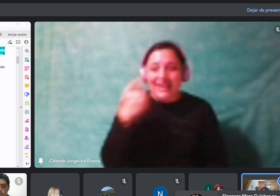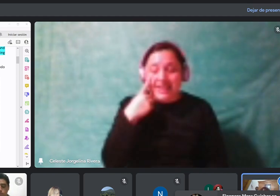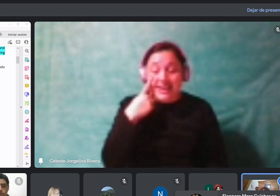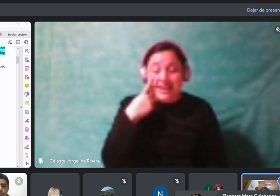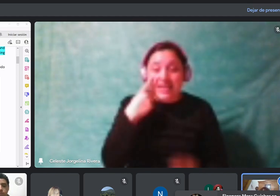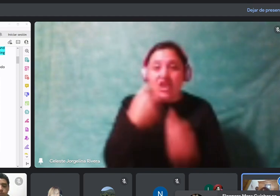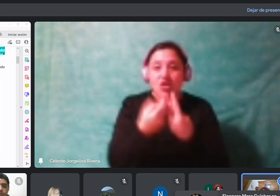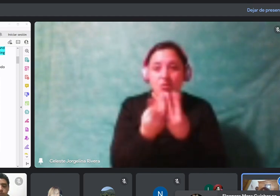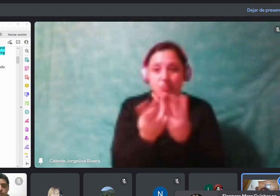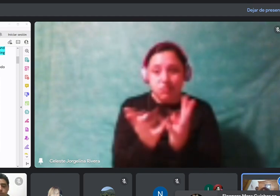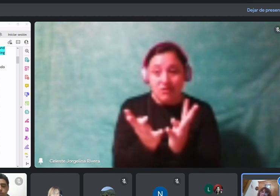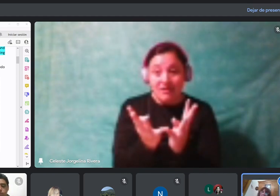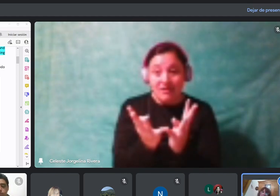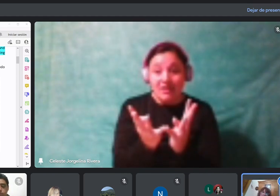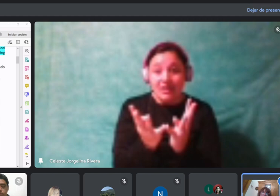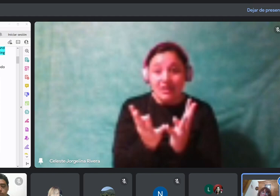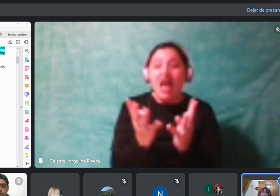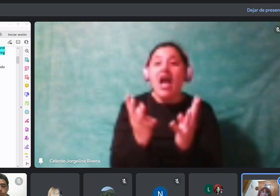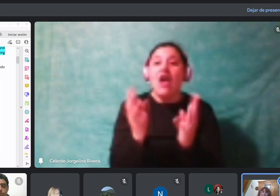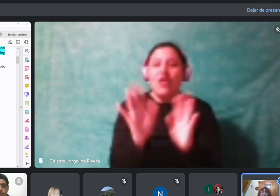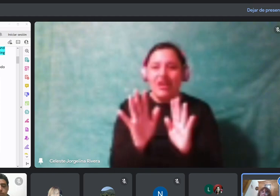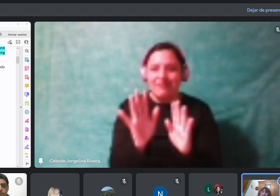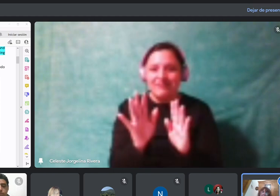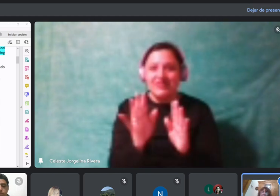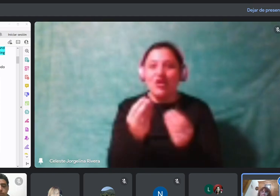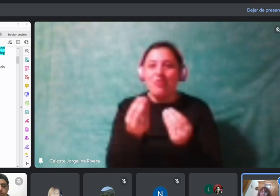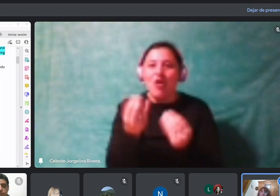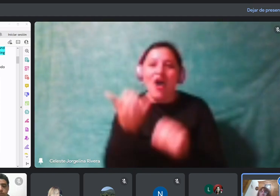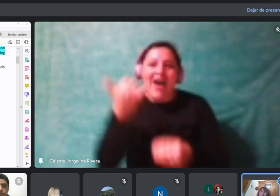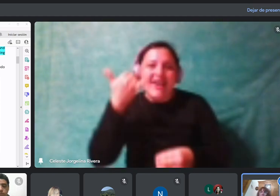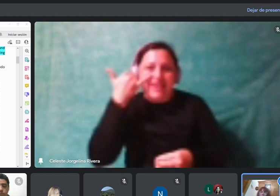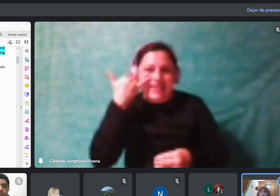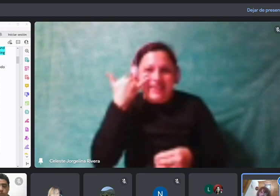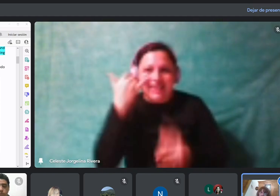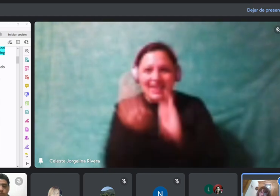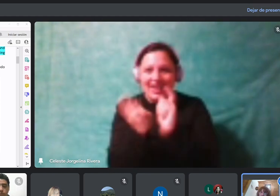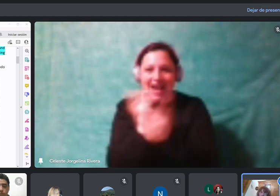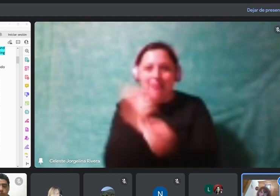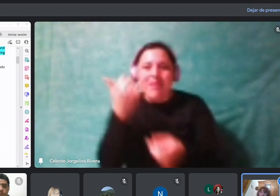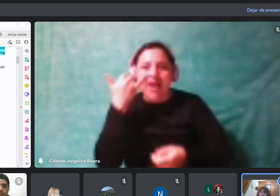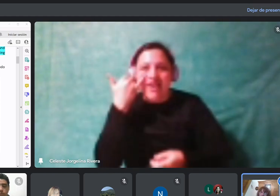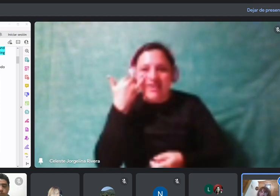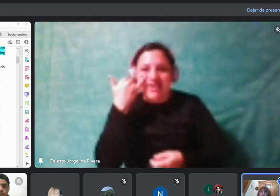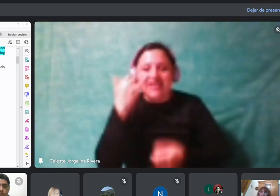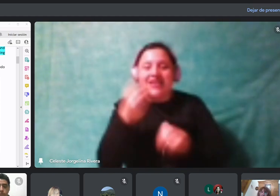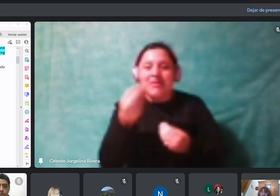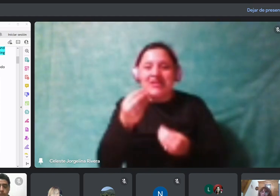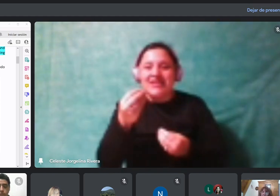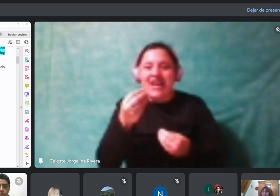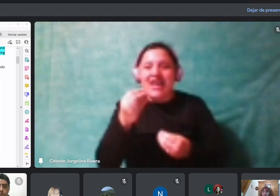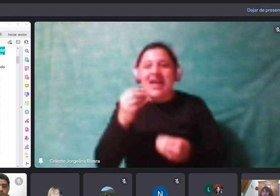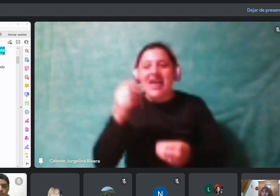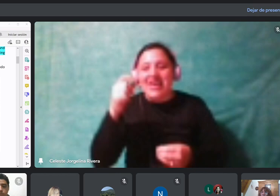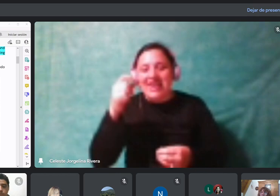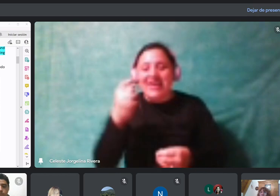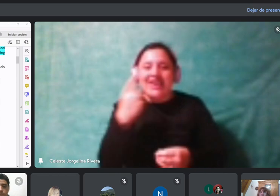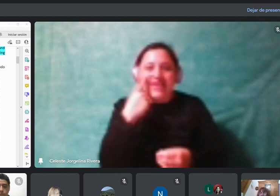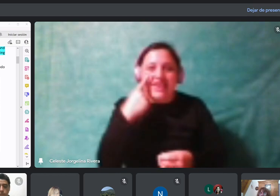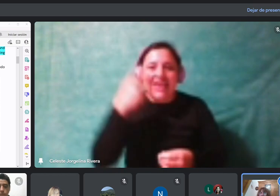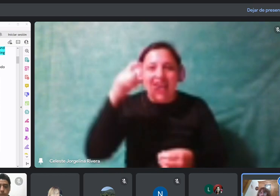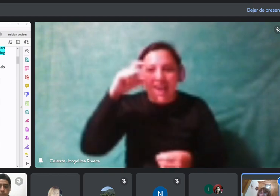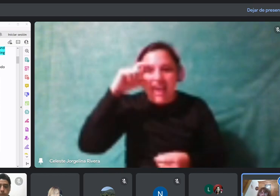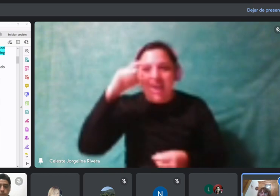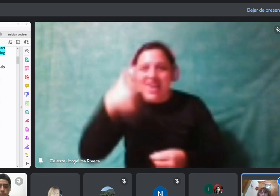en I latina y a eso se le suma S en vez de solo la S para el plural. ¿Sí? Y